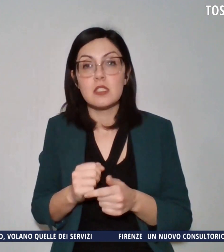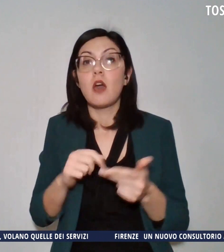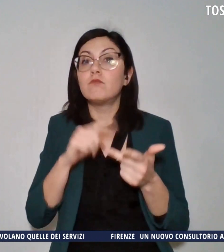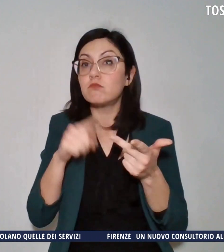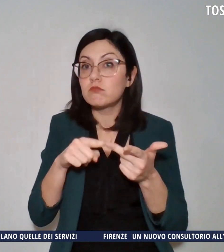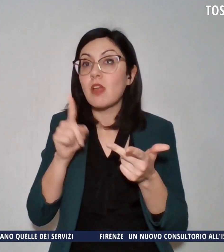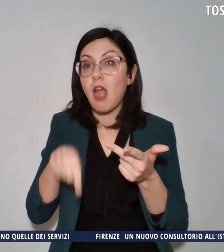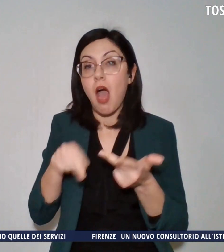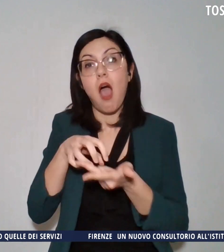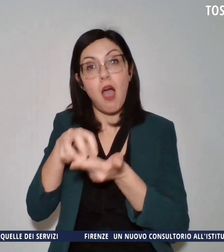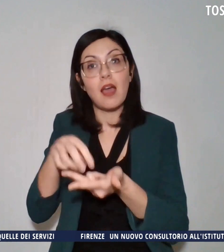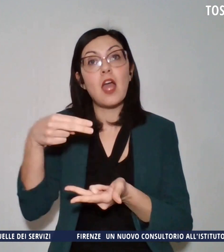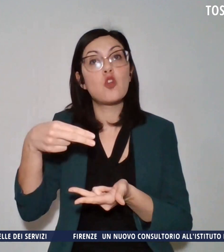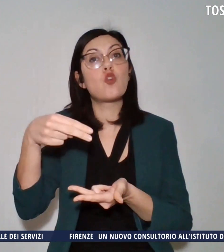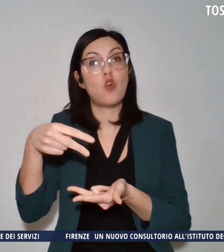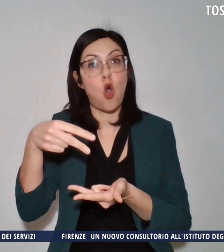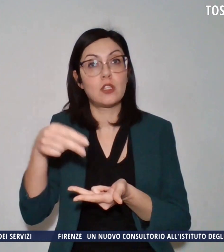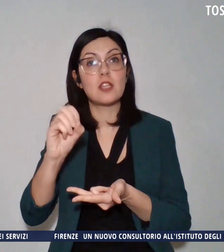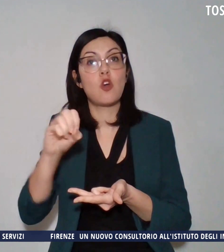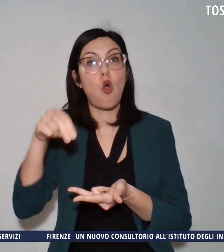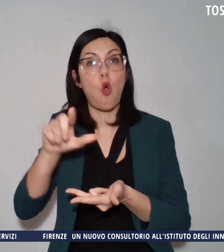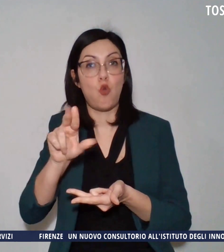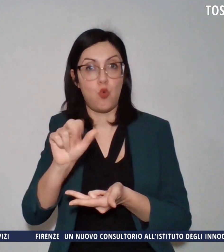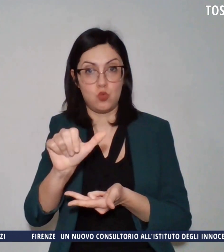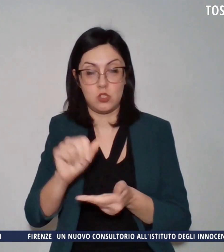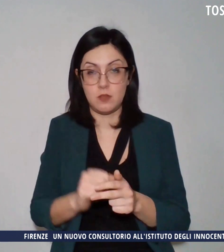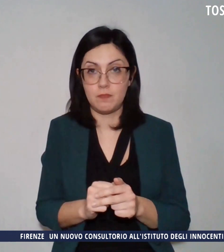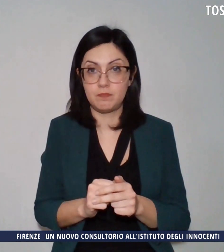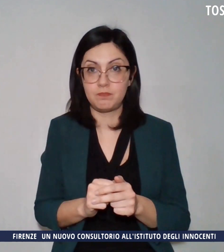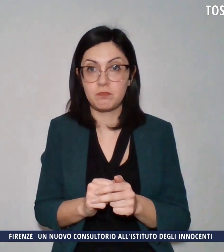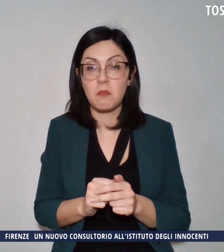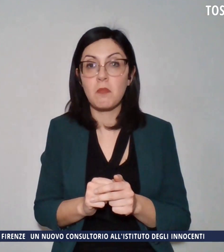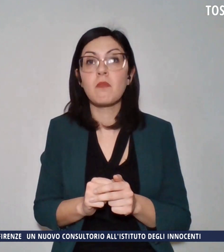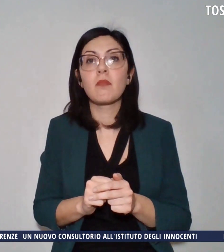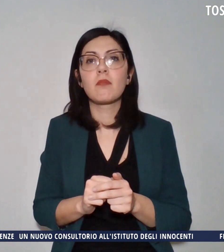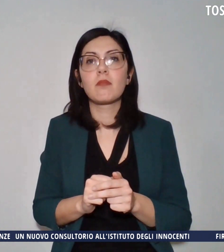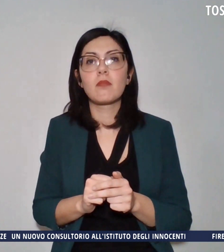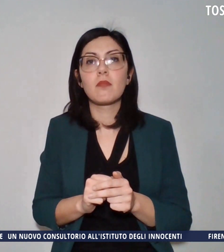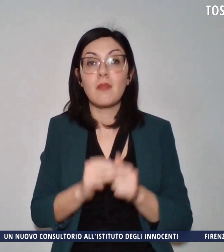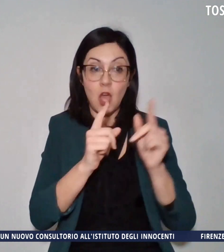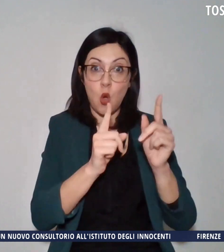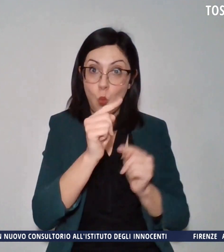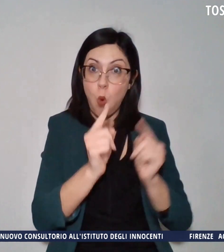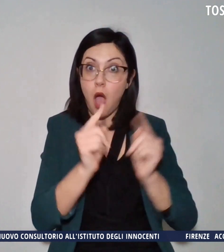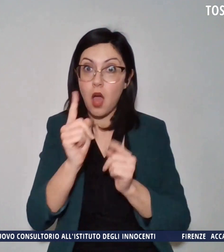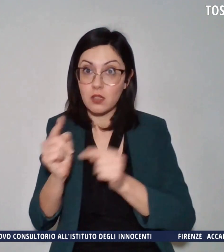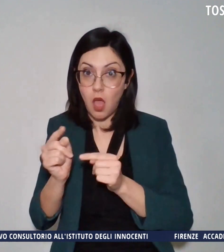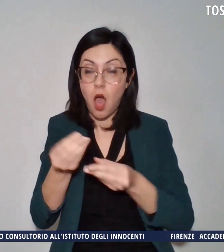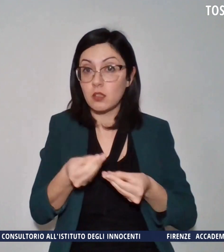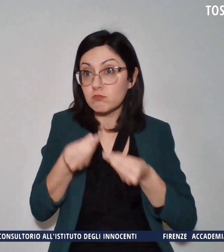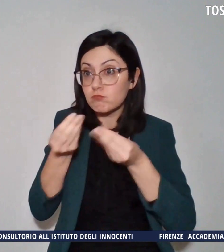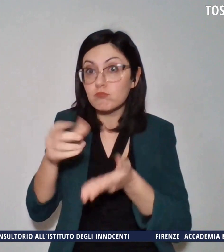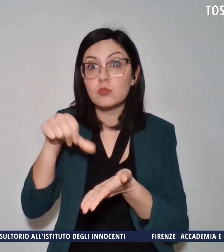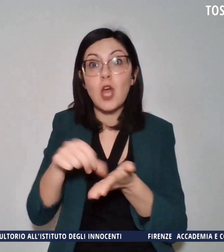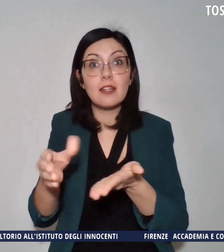Nosotras Onlus. Sarà possibile consegnare i quadrati ai centri di raccolta oppure